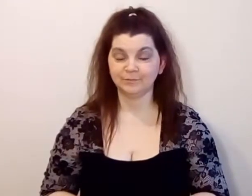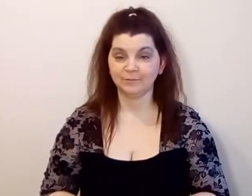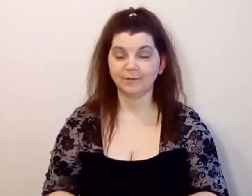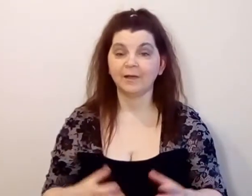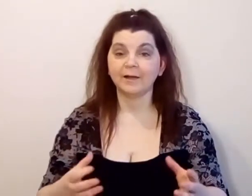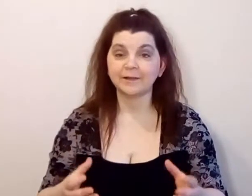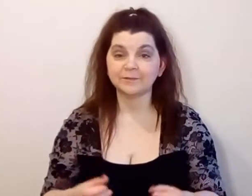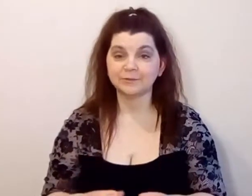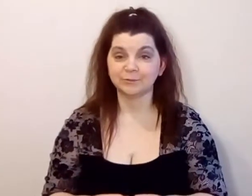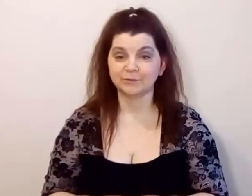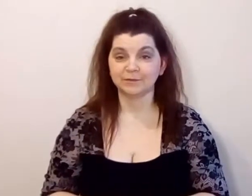А как вы думаете?